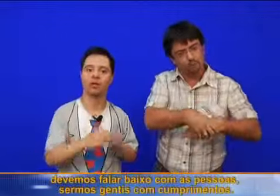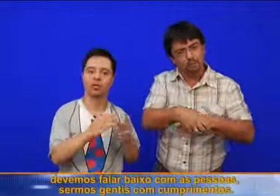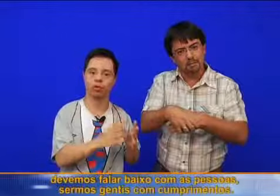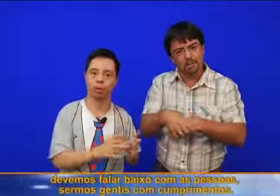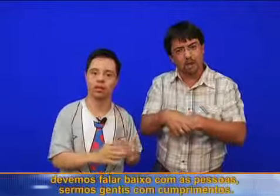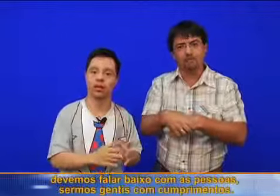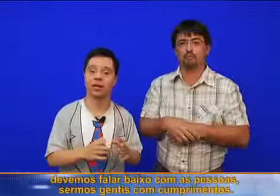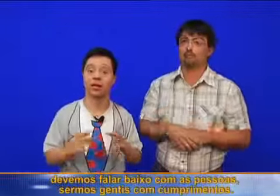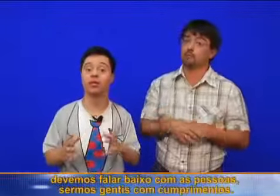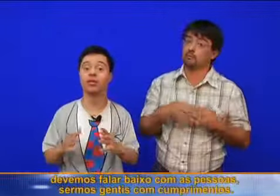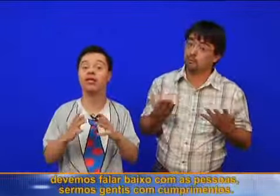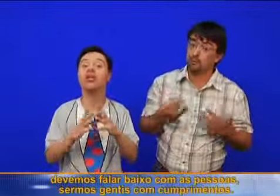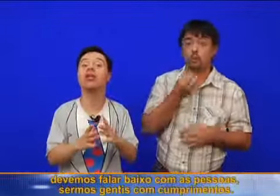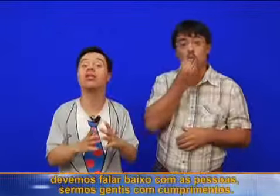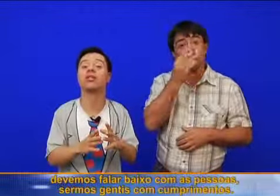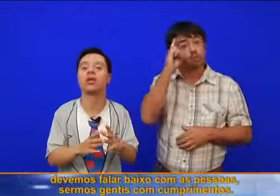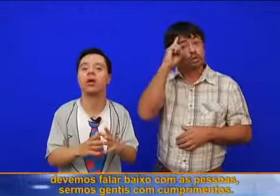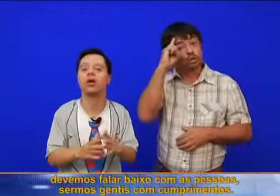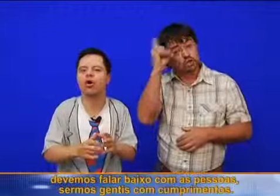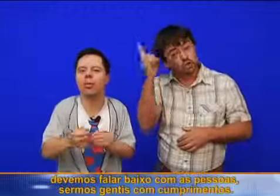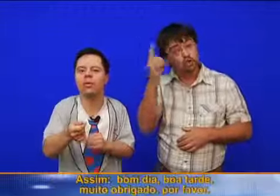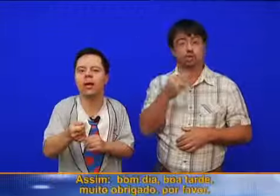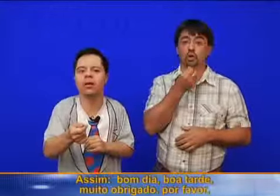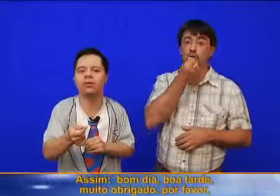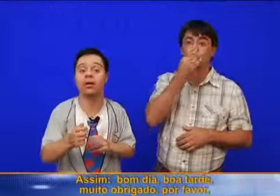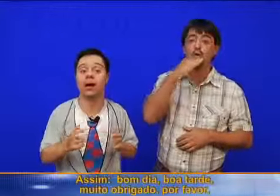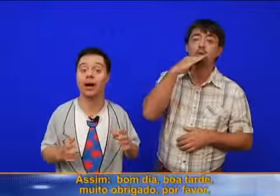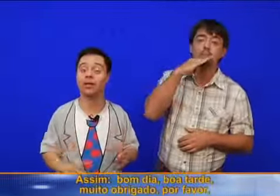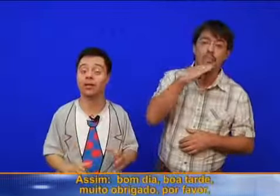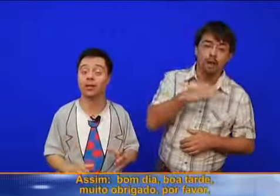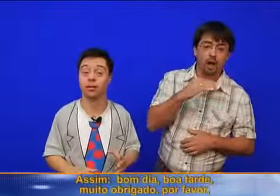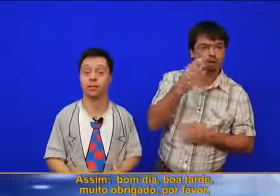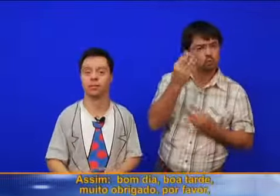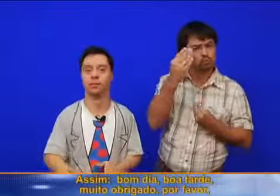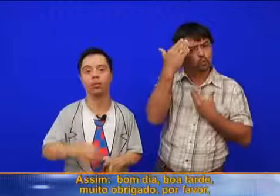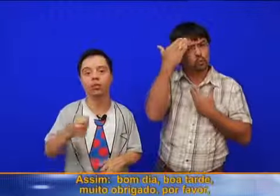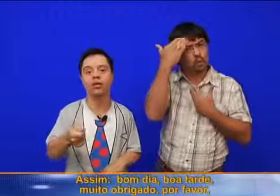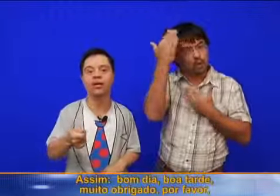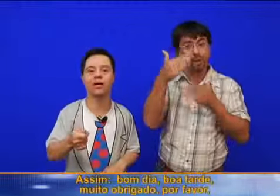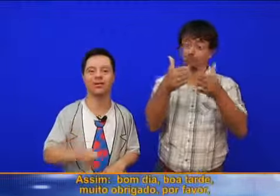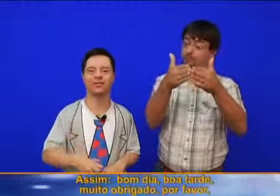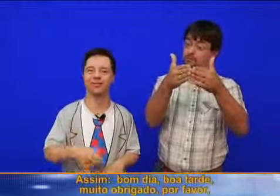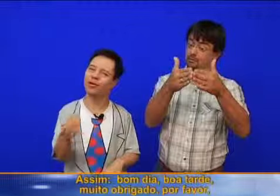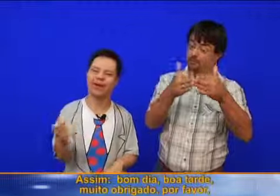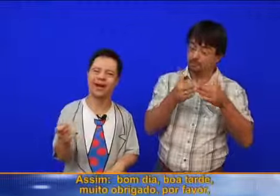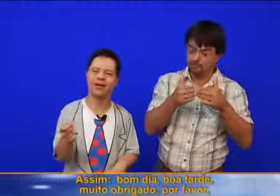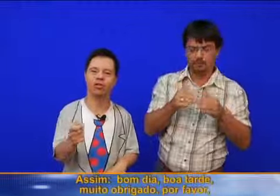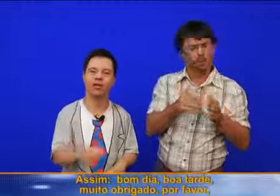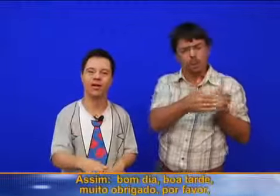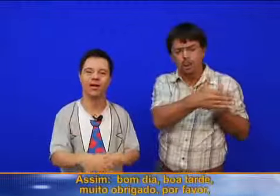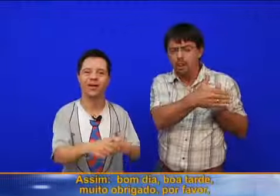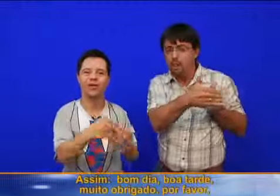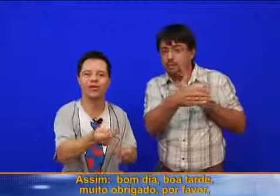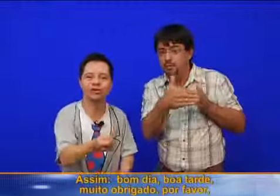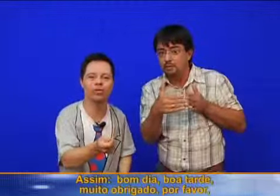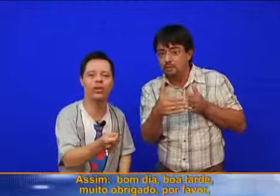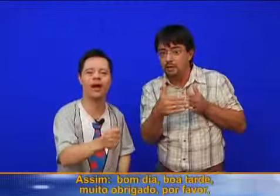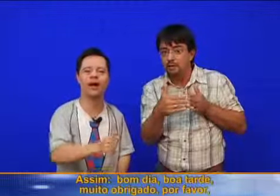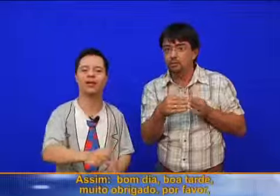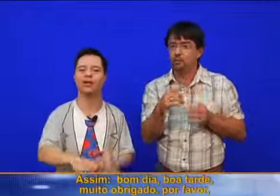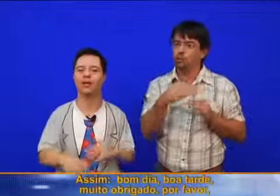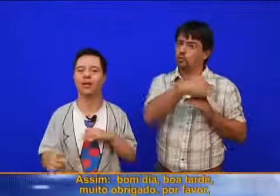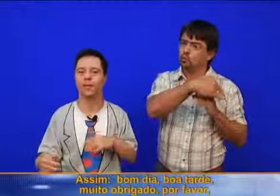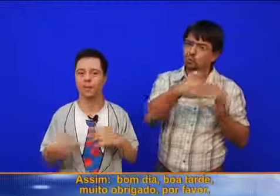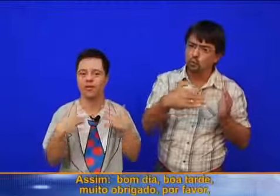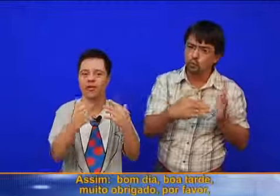As pessoas, sermos gentis, com cumprimentos. Assim, bom dia, boa tarde, muito